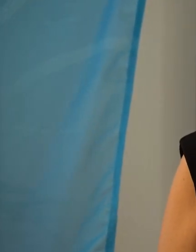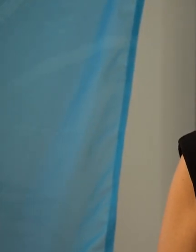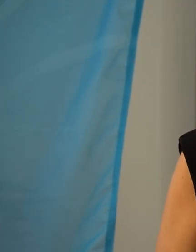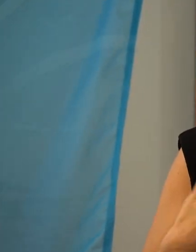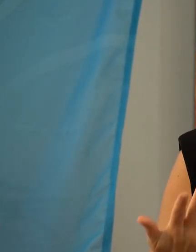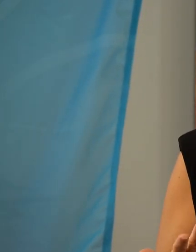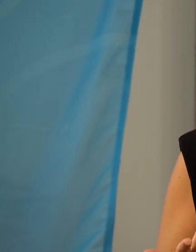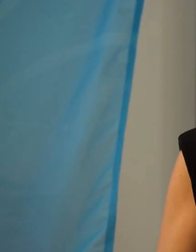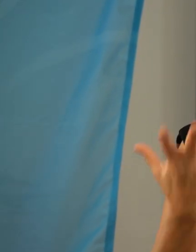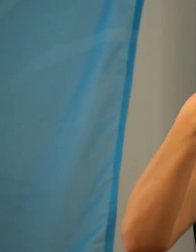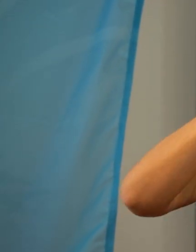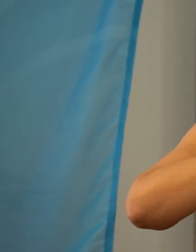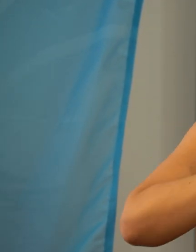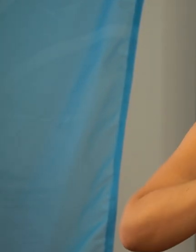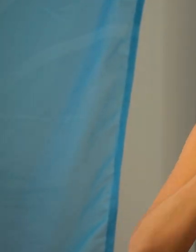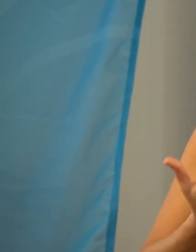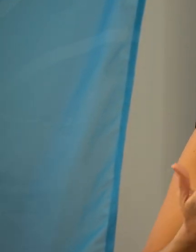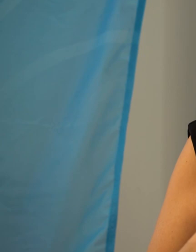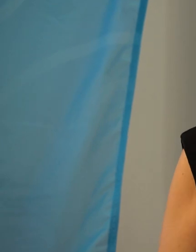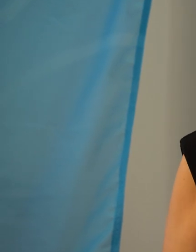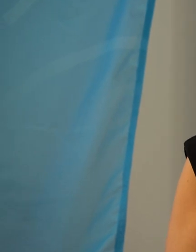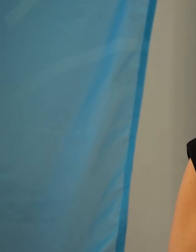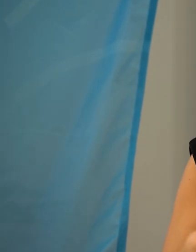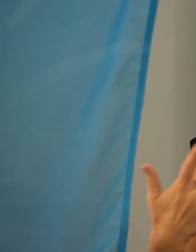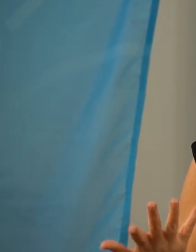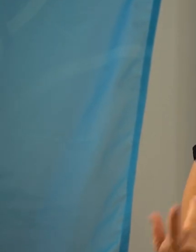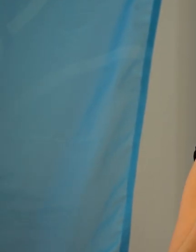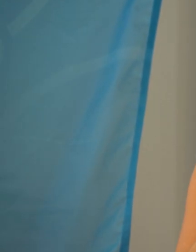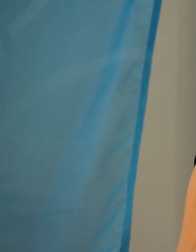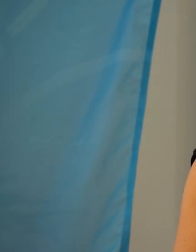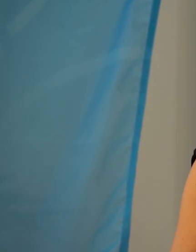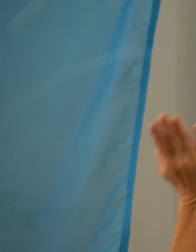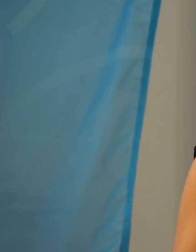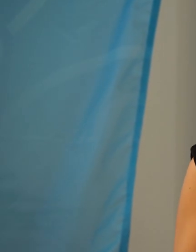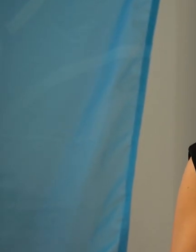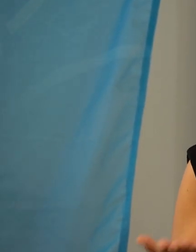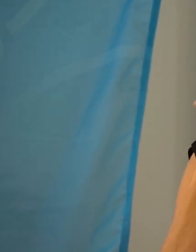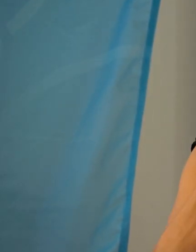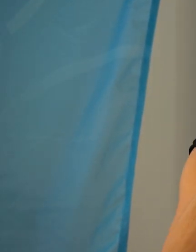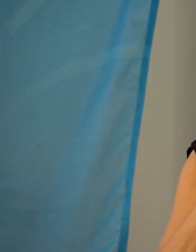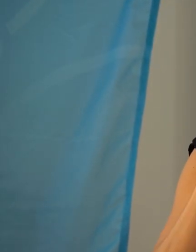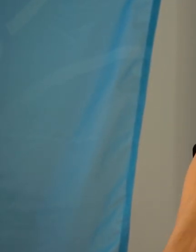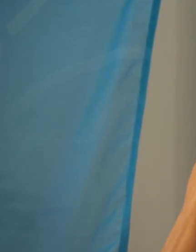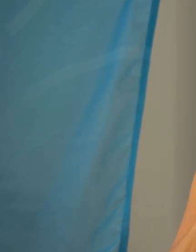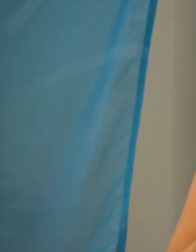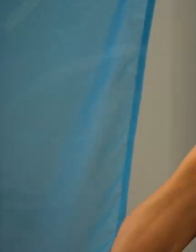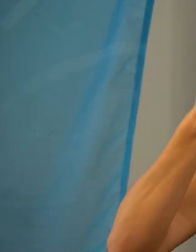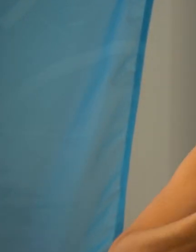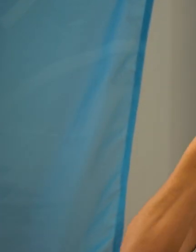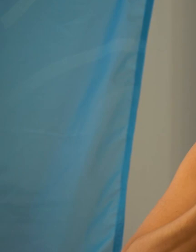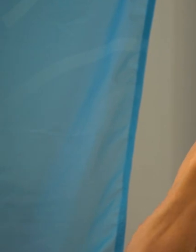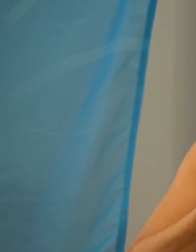inclusión y, como he dicho antes, de la mano del Colegio Beethoven, que es importante